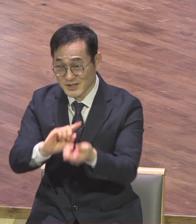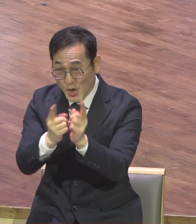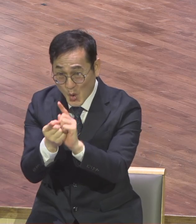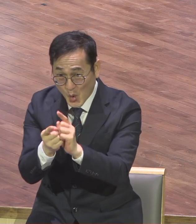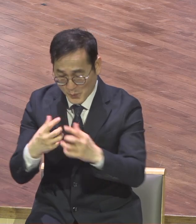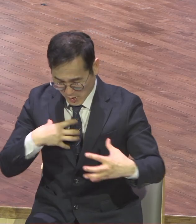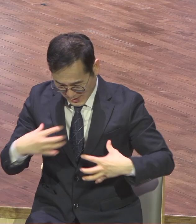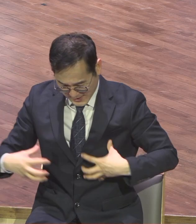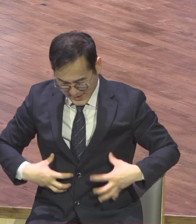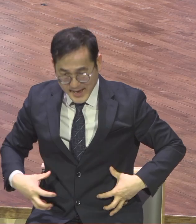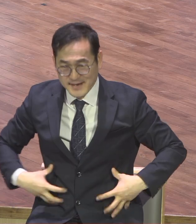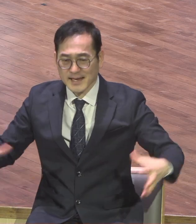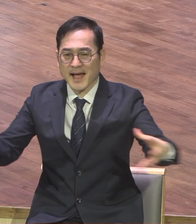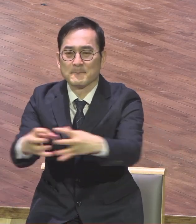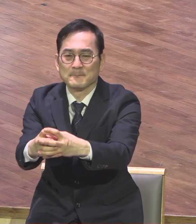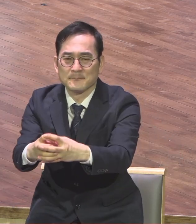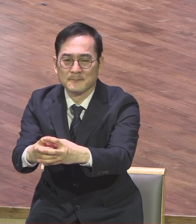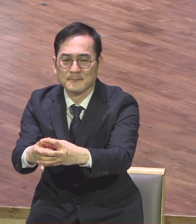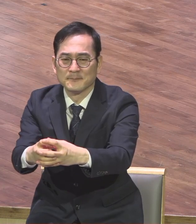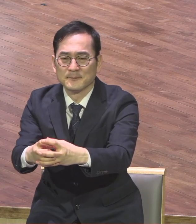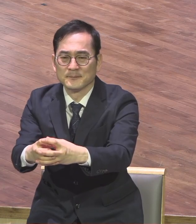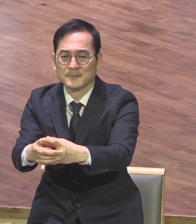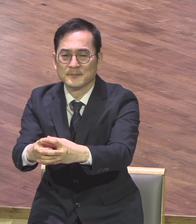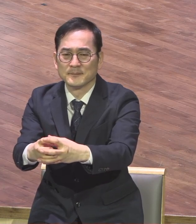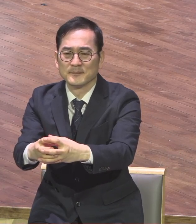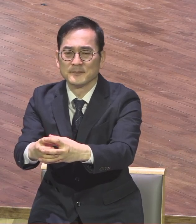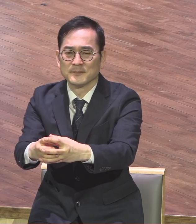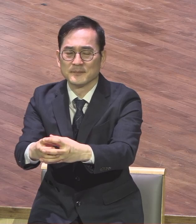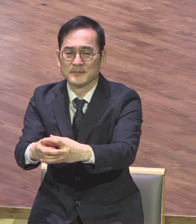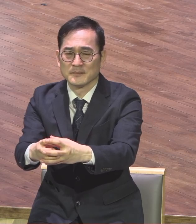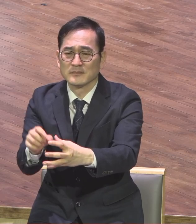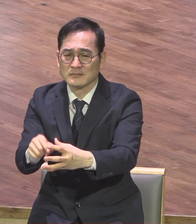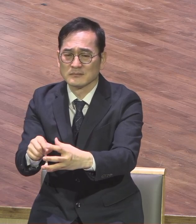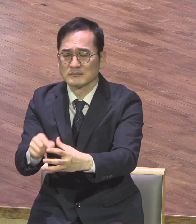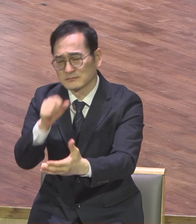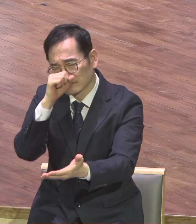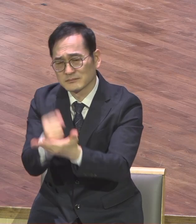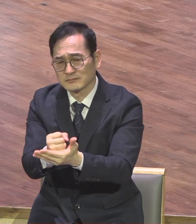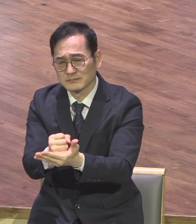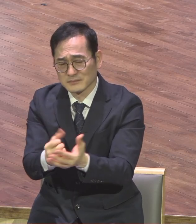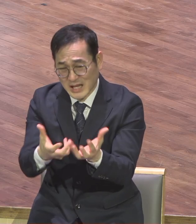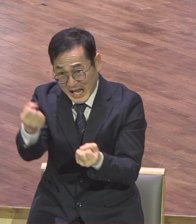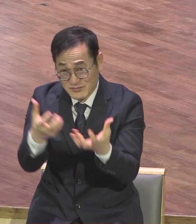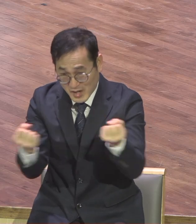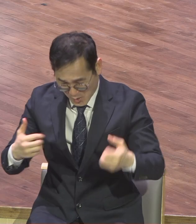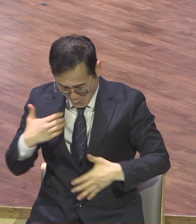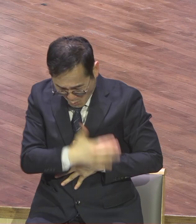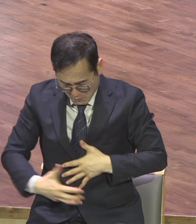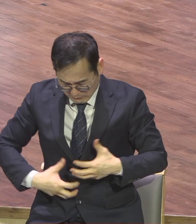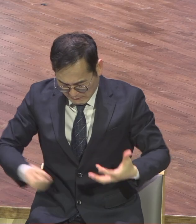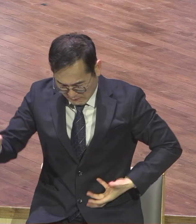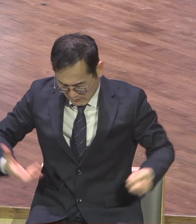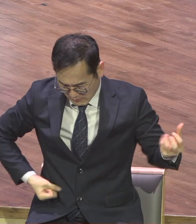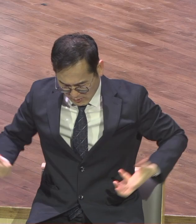막 가르고 싸우고 분장하고 그게 비정상이에요 성령이 하나 되는 거죠 하나 되는 게 정상이지